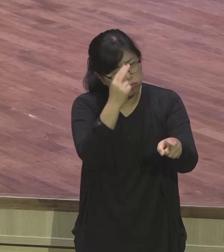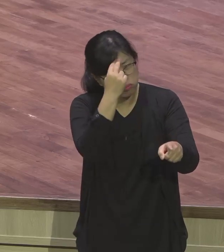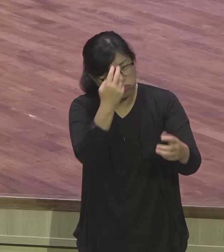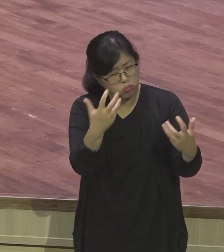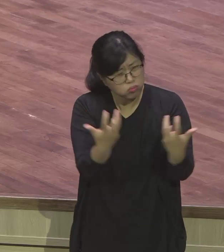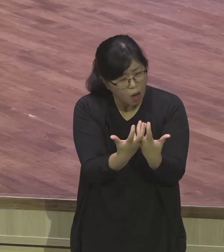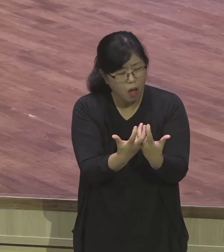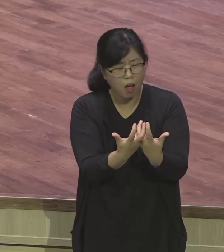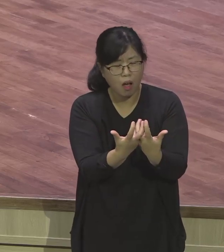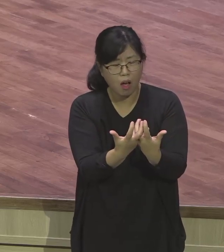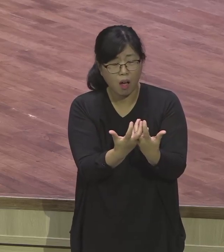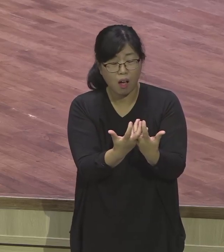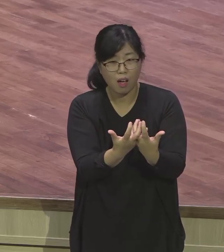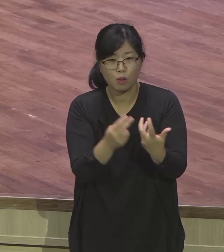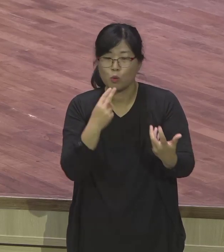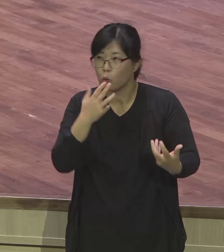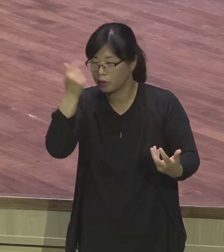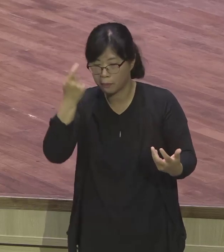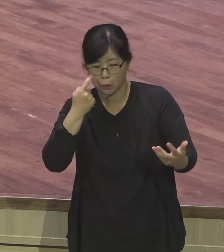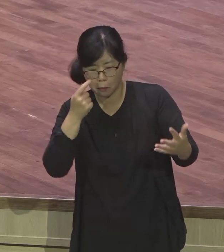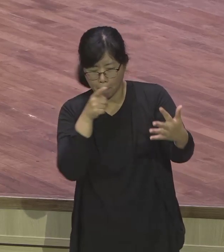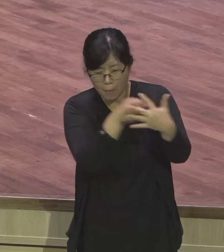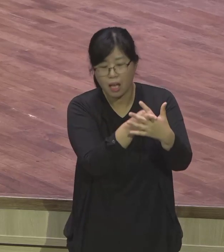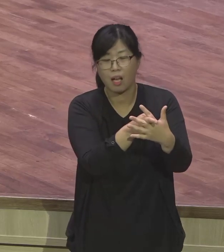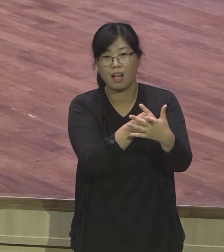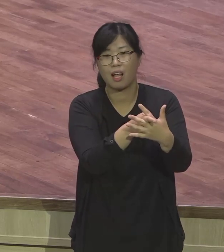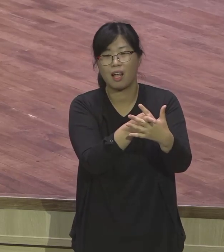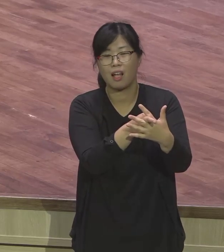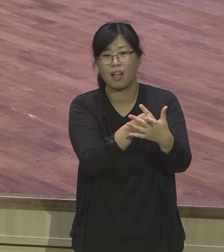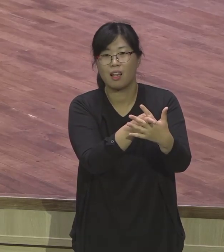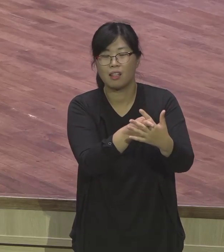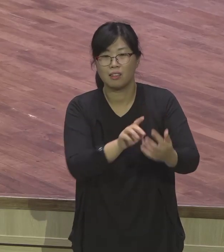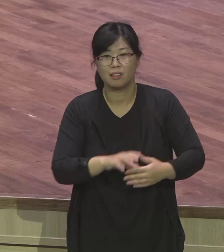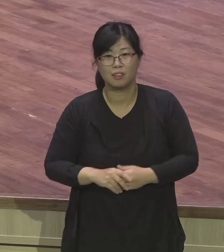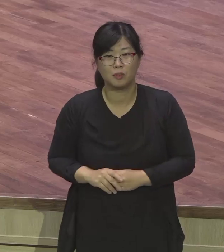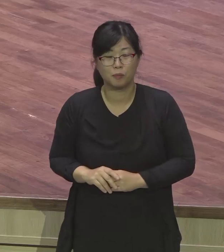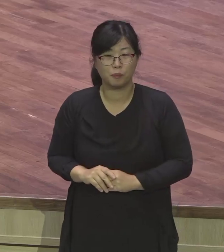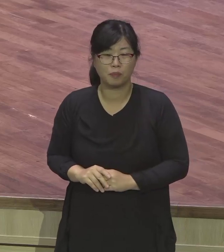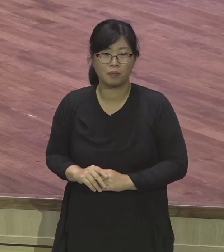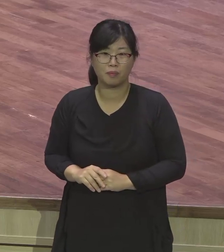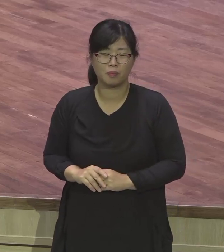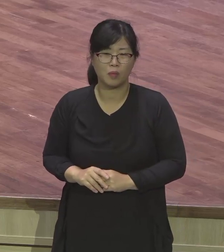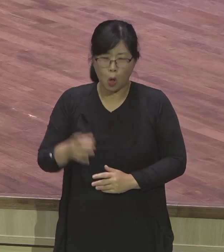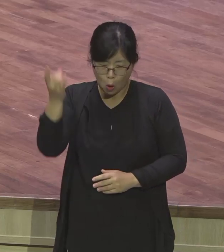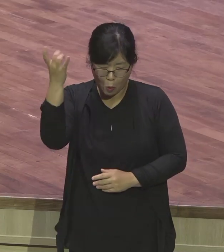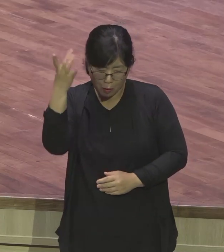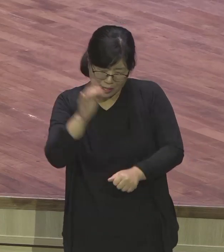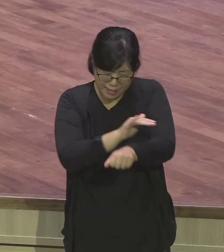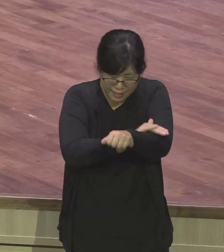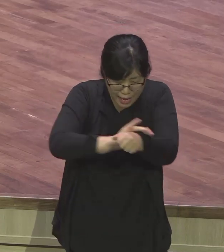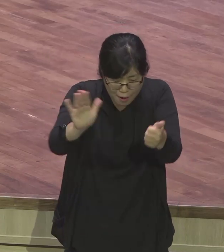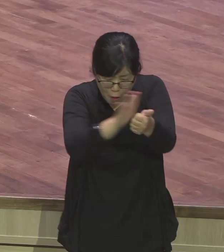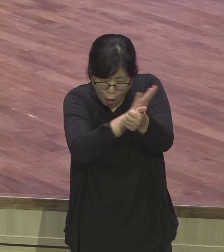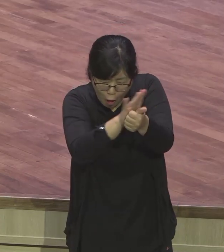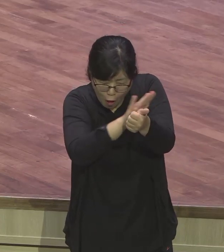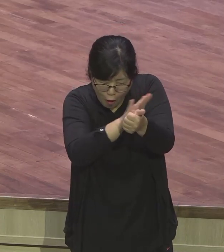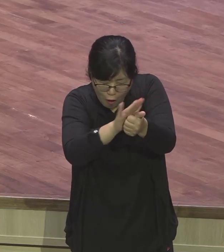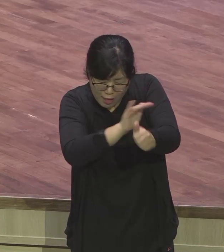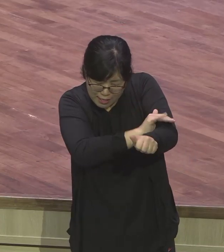두 족을 충성되이 바왔다. 그런 말이에요. 자 여러분들은요. 상대방에 대해서